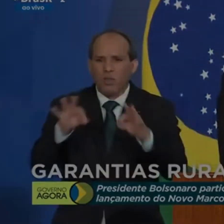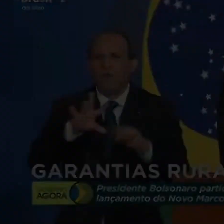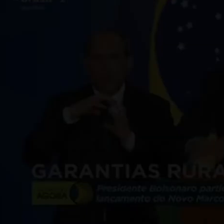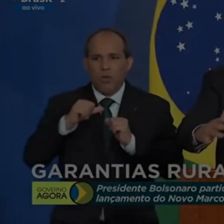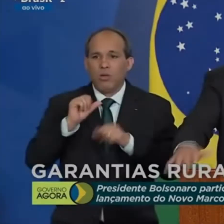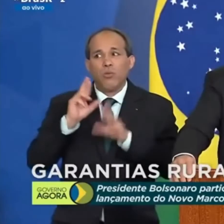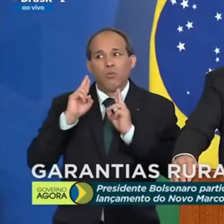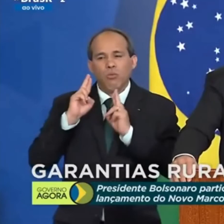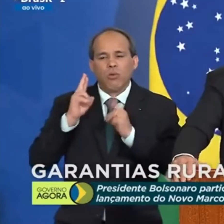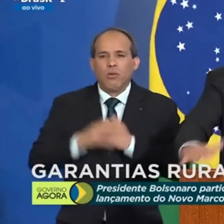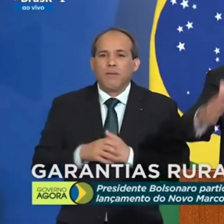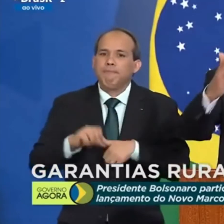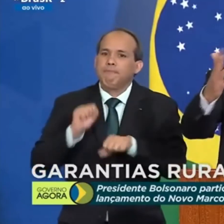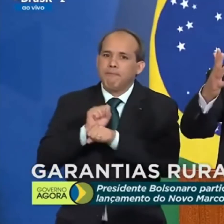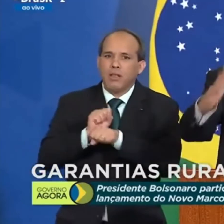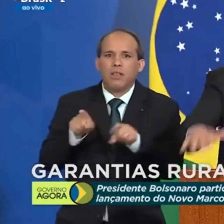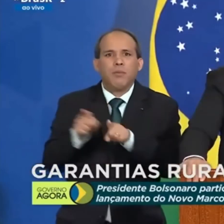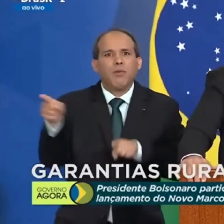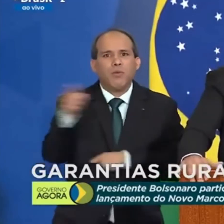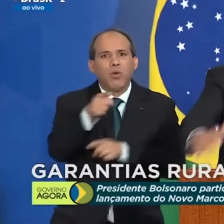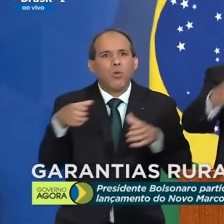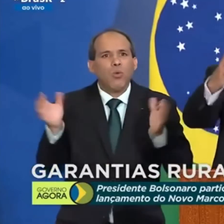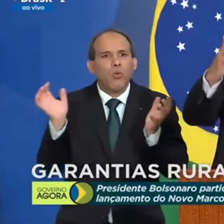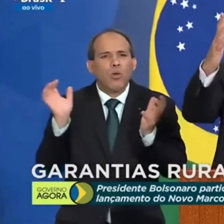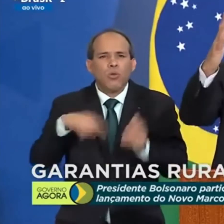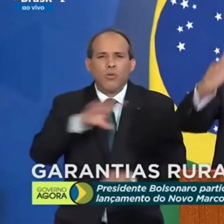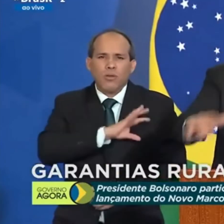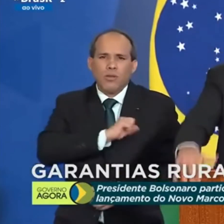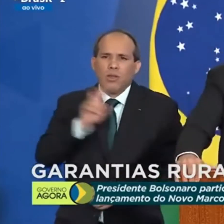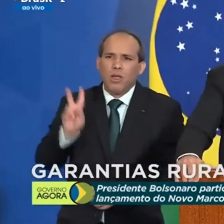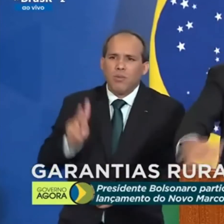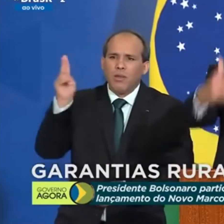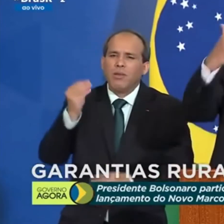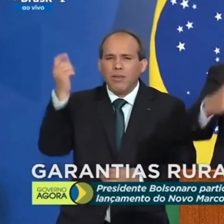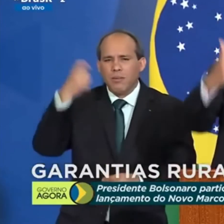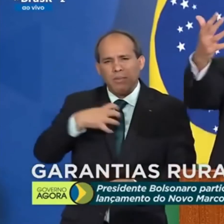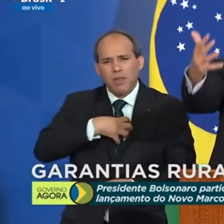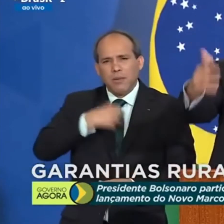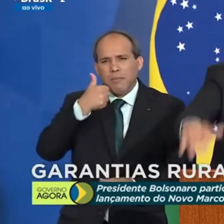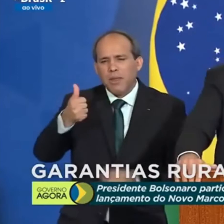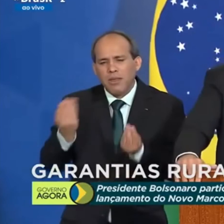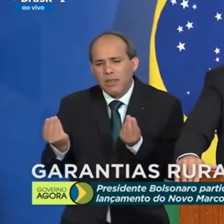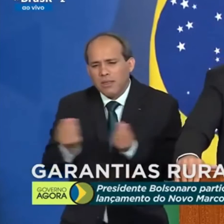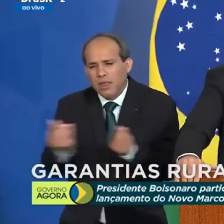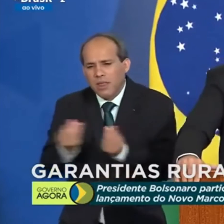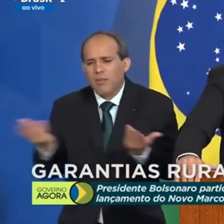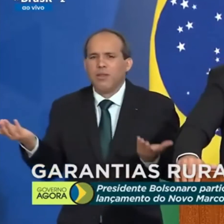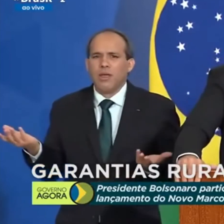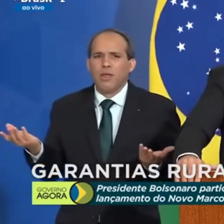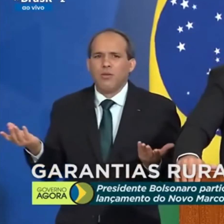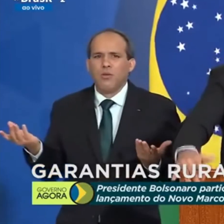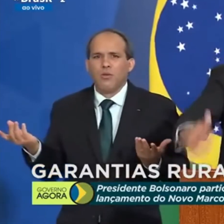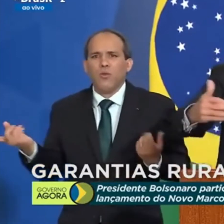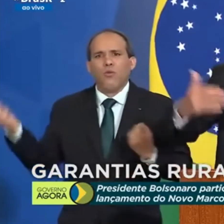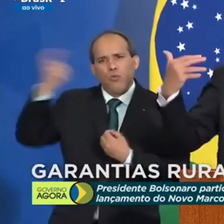isso daí. E espero que a nossa querida Petrobras, que teve muita sensibilidade ao não nos dar um dia, ela